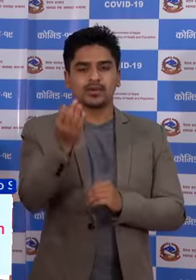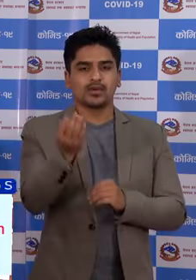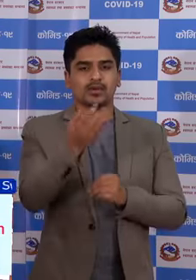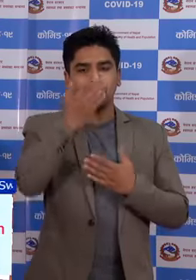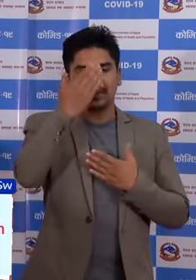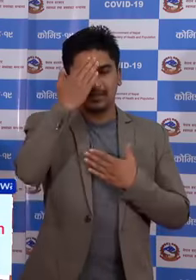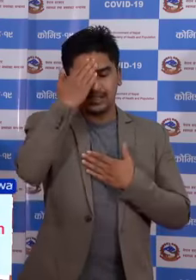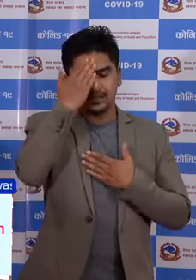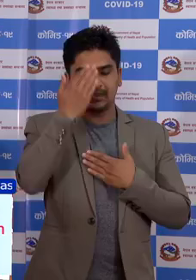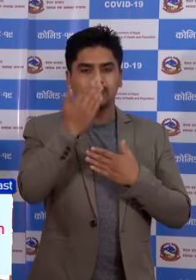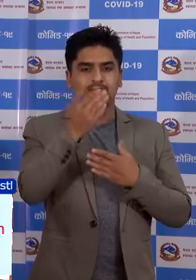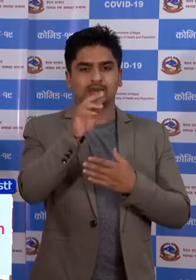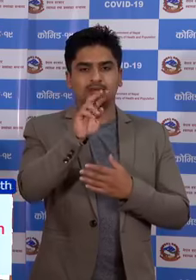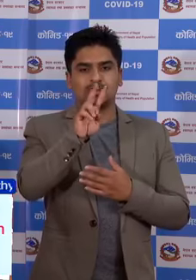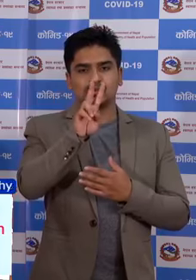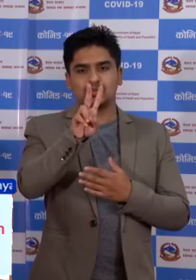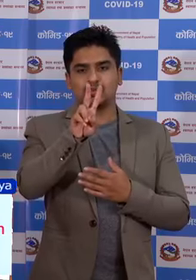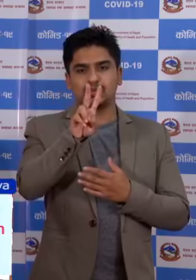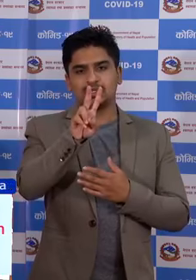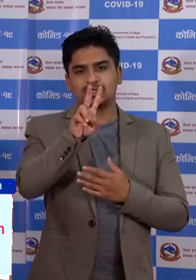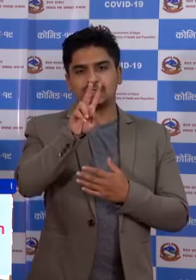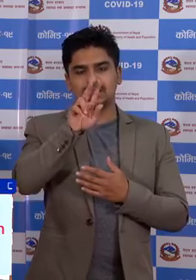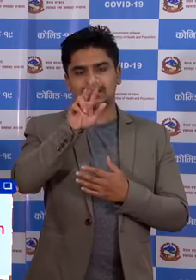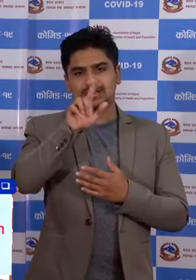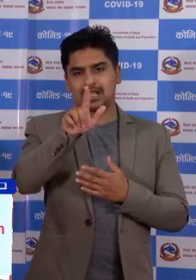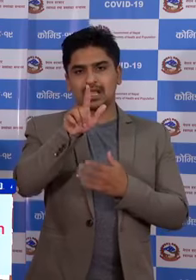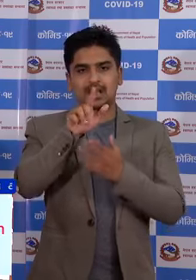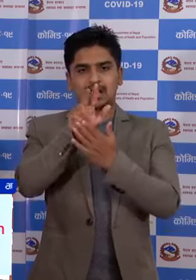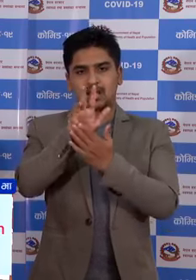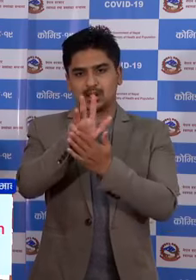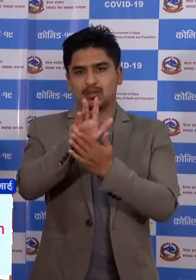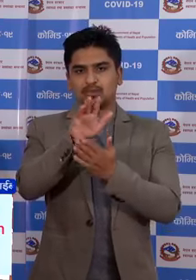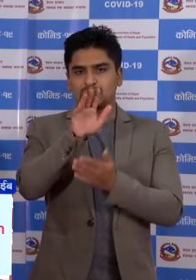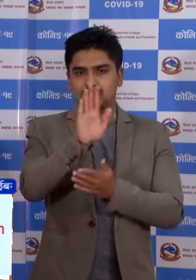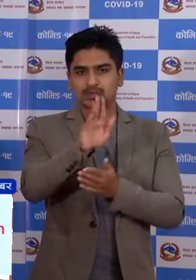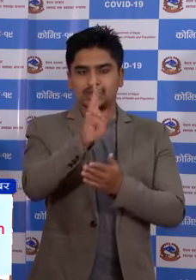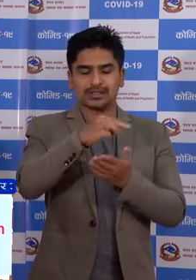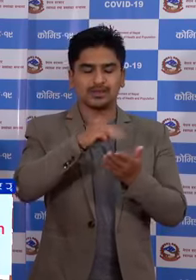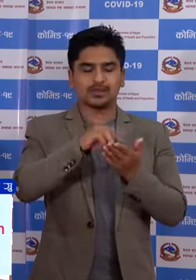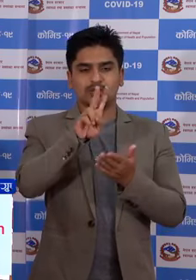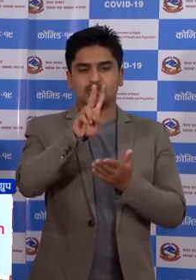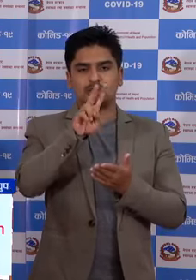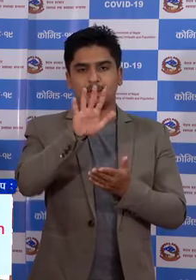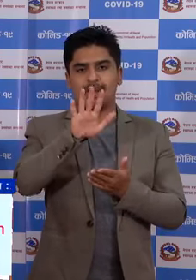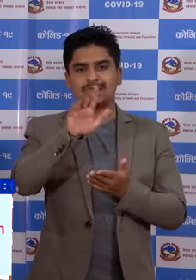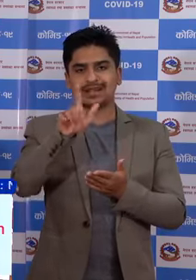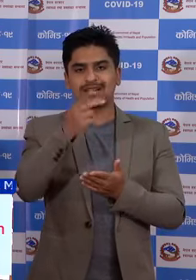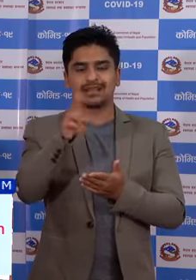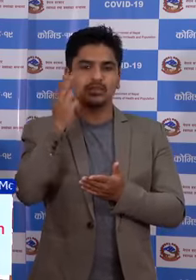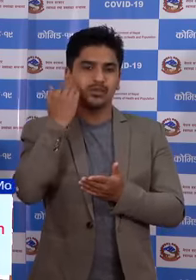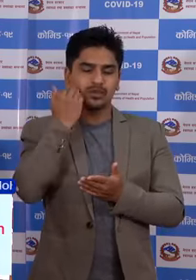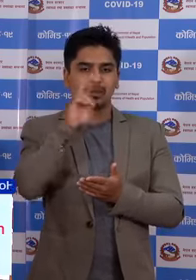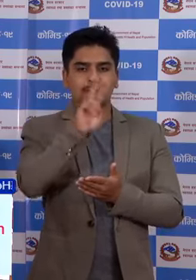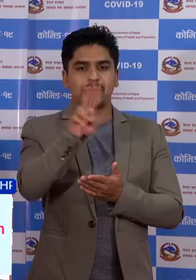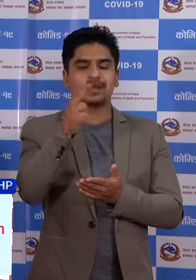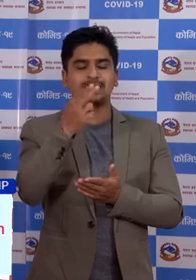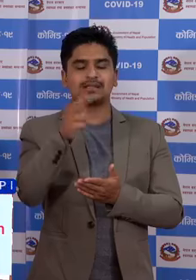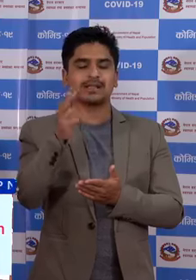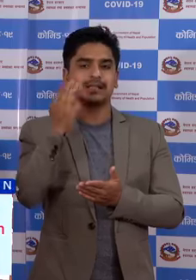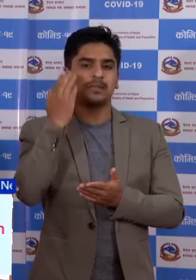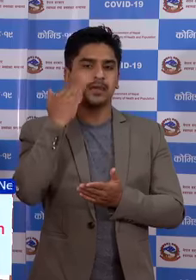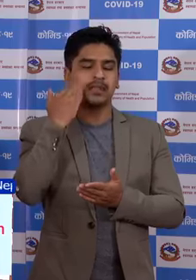संक्रमित 29,80 जना अनुँछ तेस मद्दे 27,90 जना पूरूस र बाइश जना